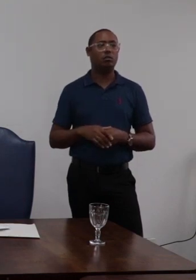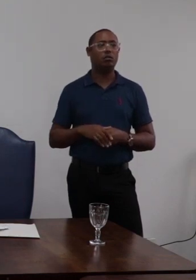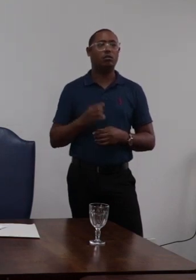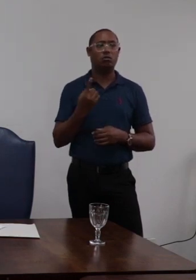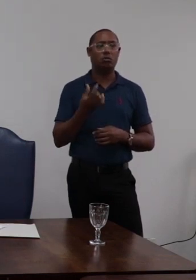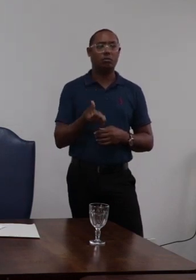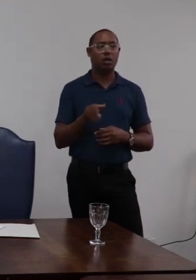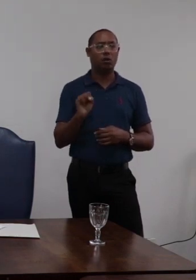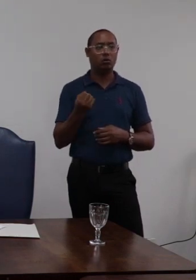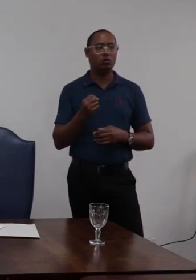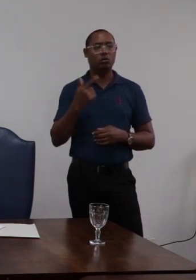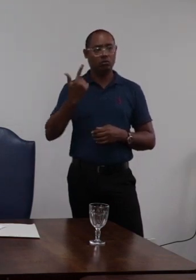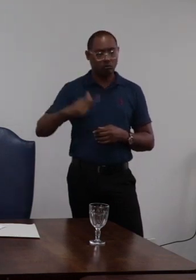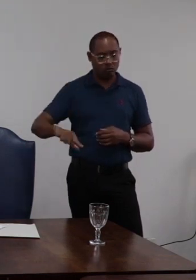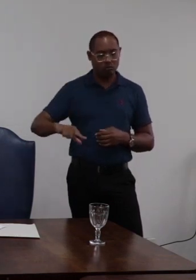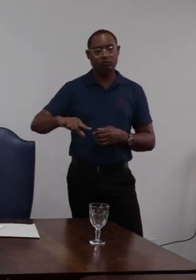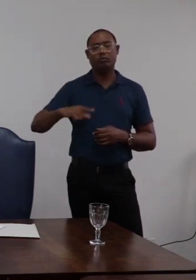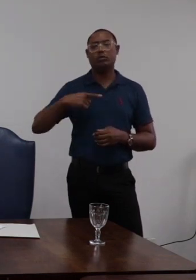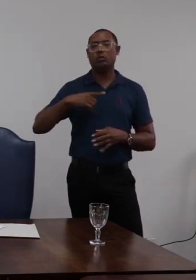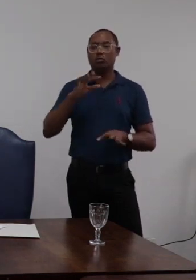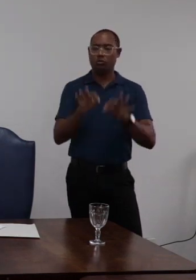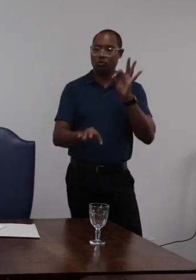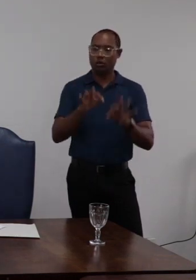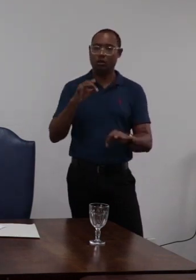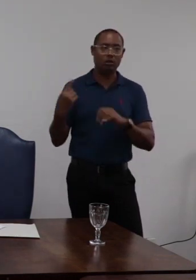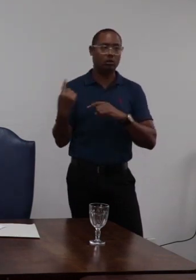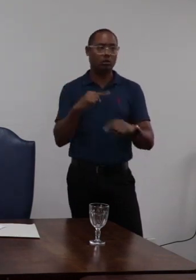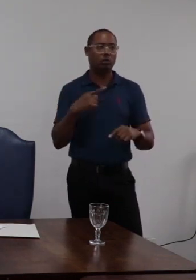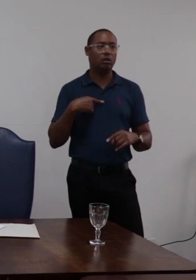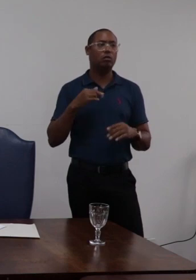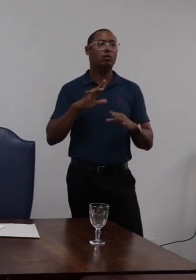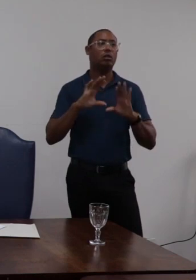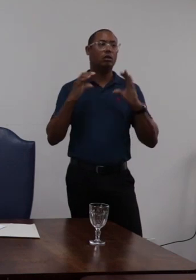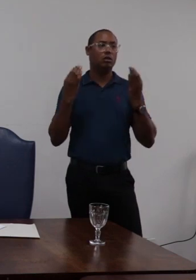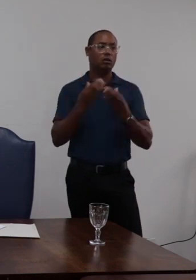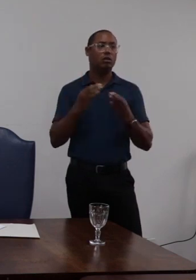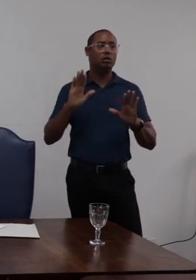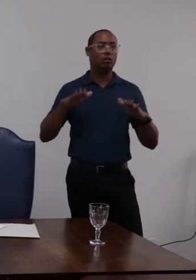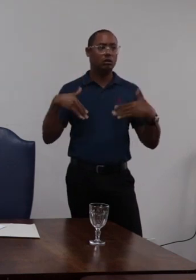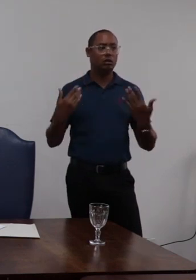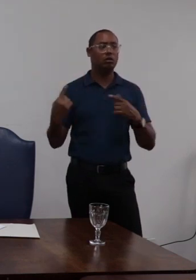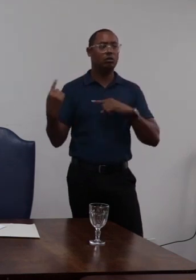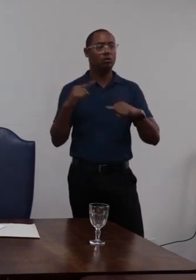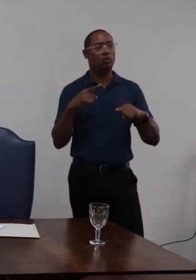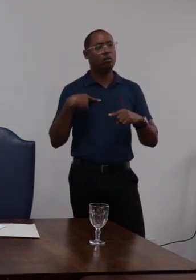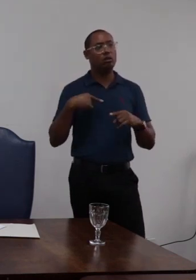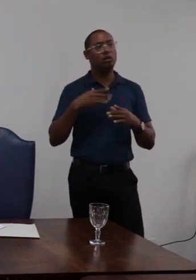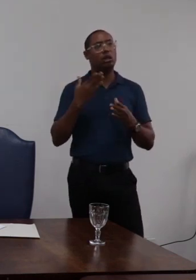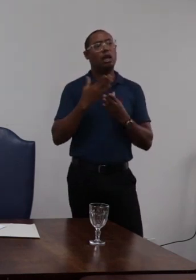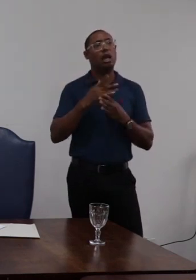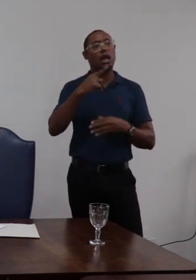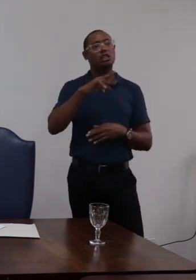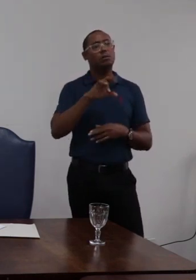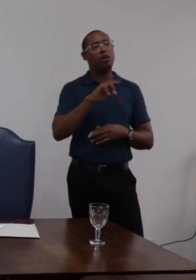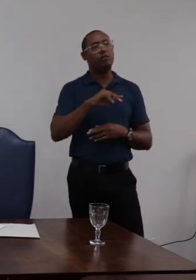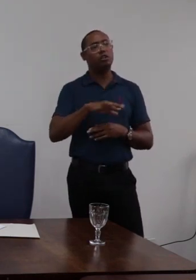artigo 68 novamente eu vou repetir o julgamento acatará o relatório da comissão salvo quando contrário às provas dos autos